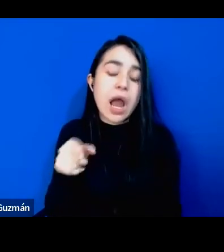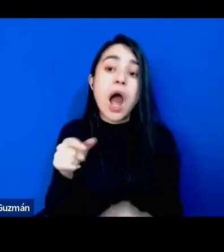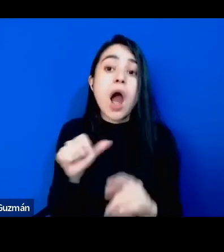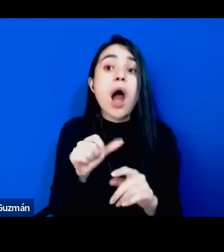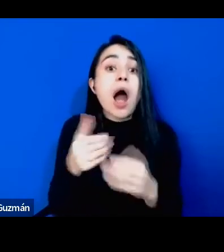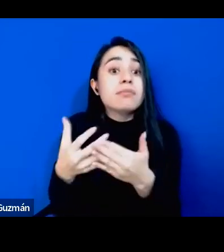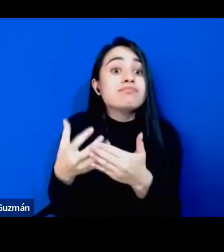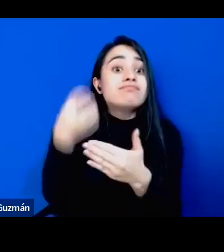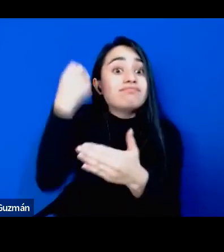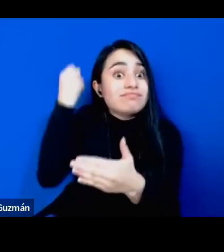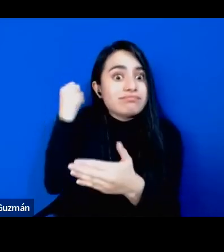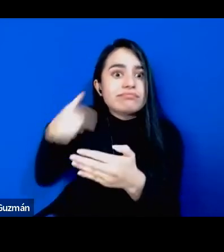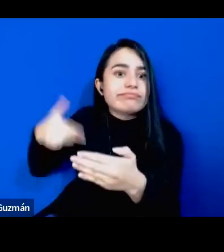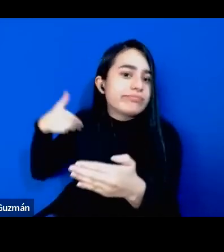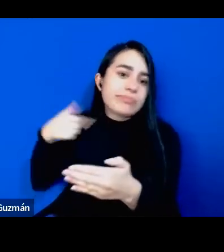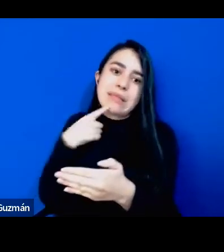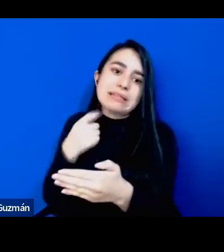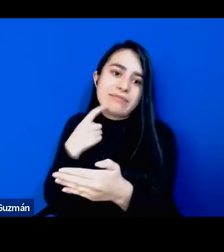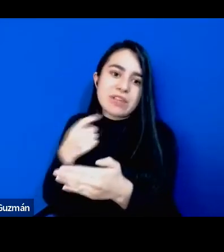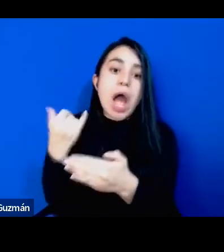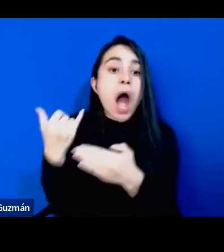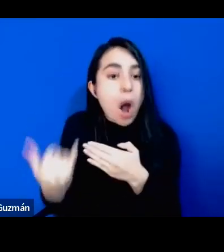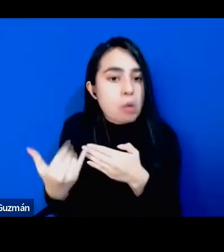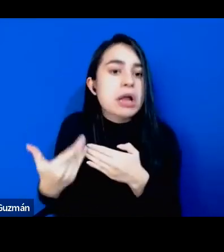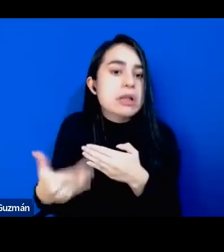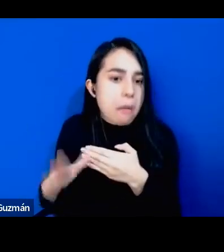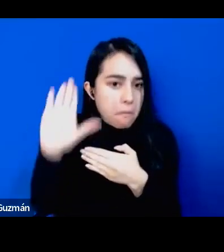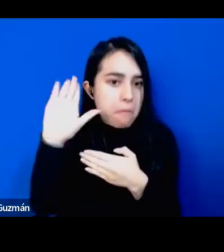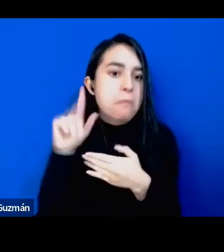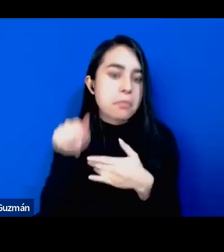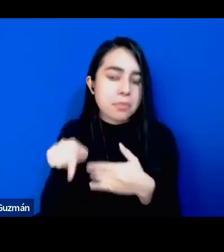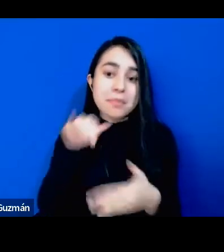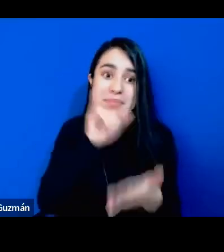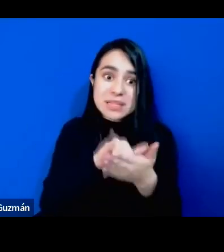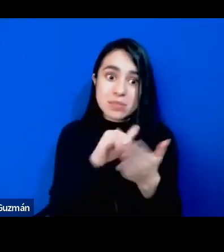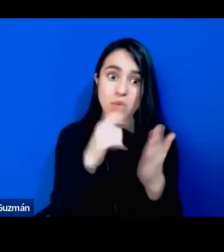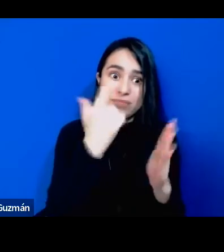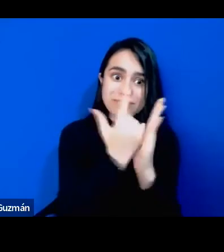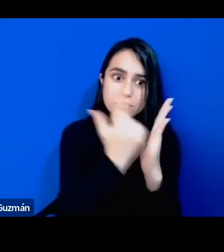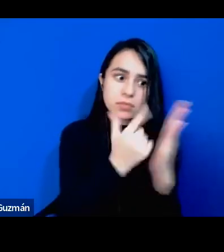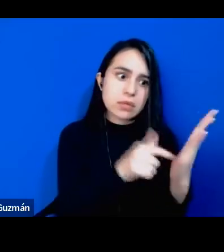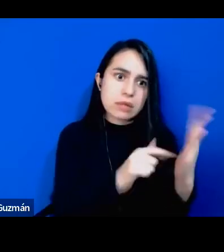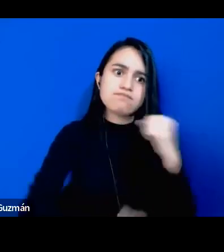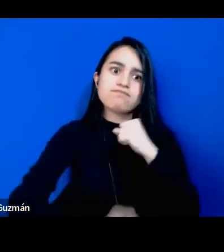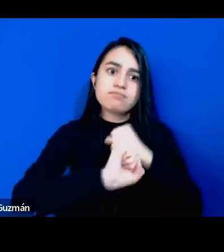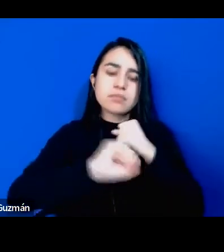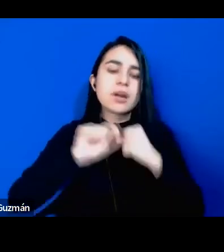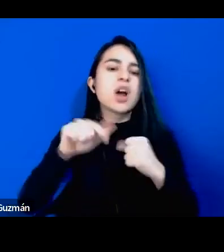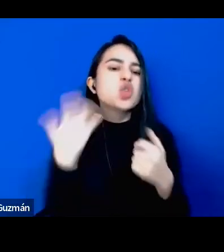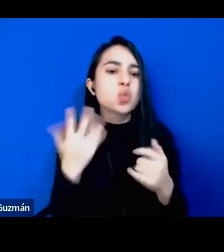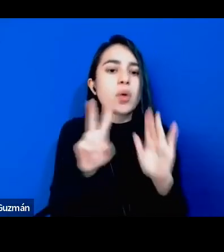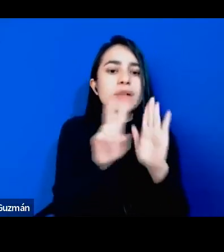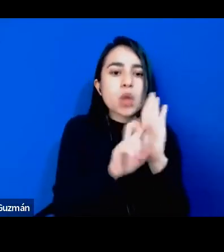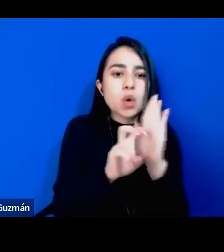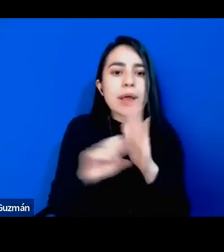momentos históricos. Entonces, este trabajo tiene una contribución teórica y empírica muy, muy importante